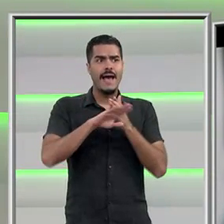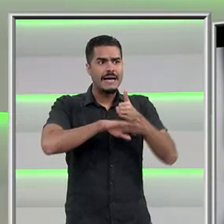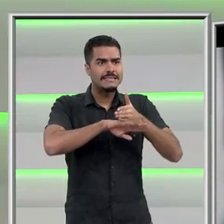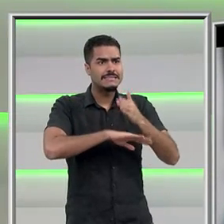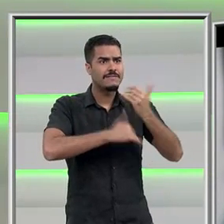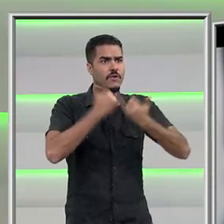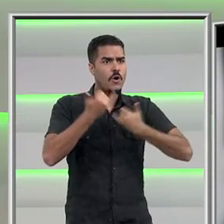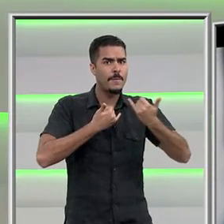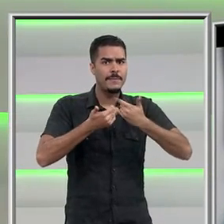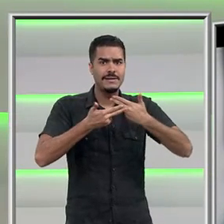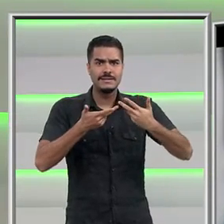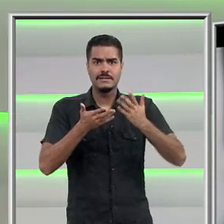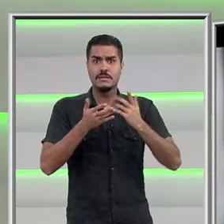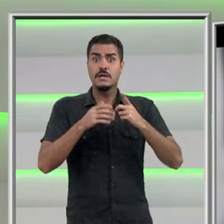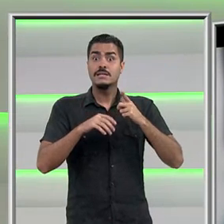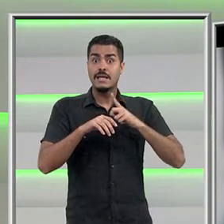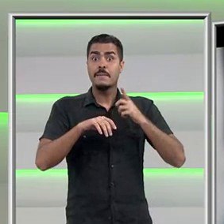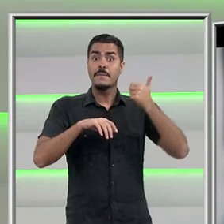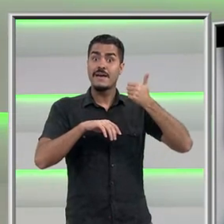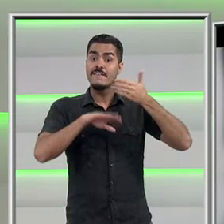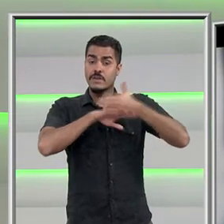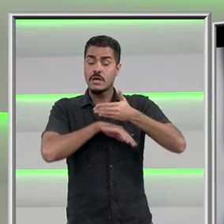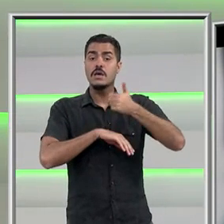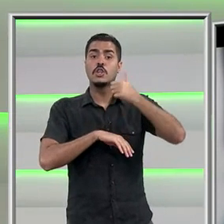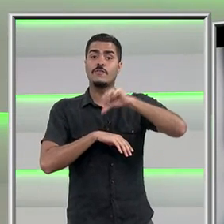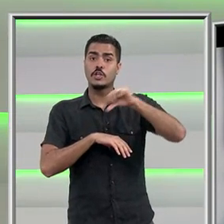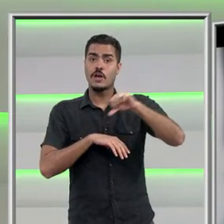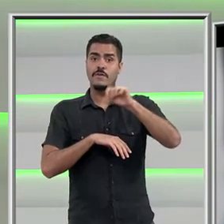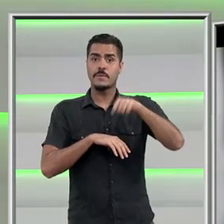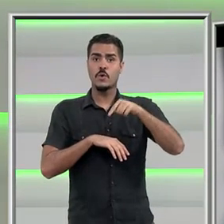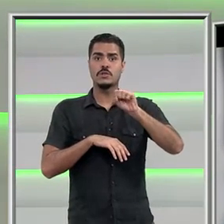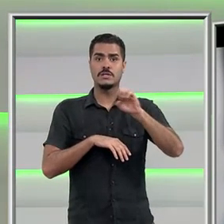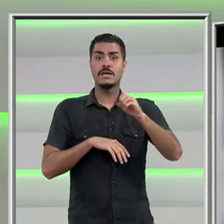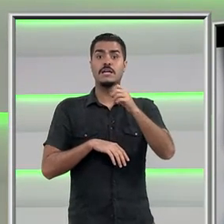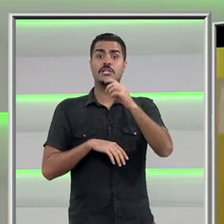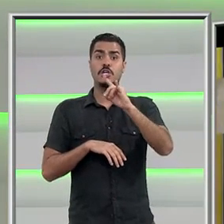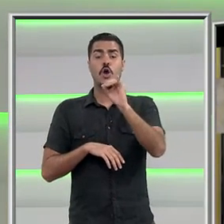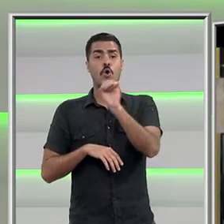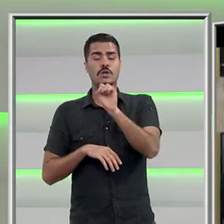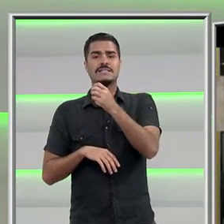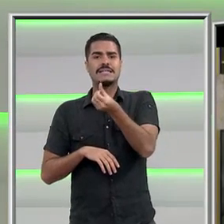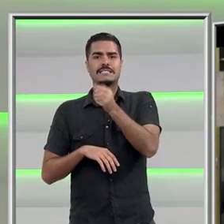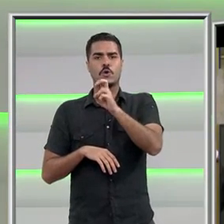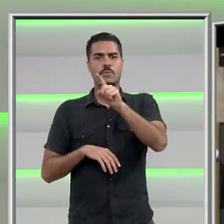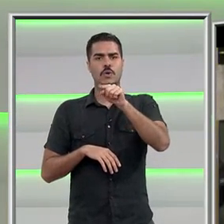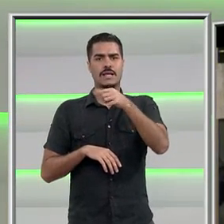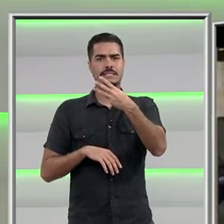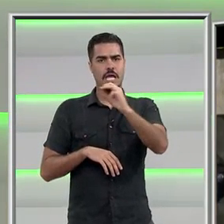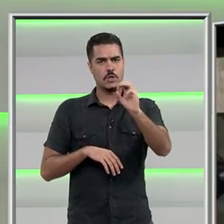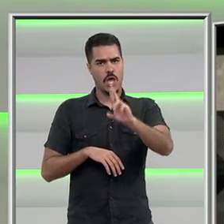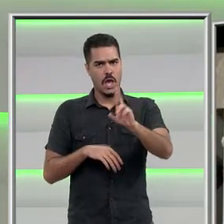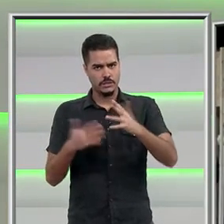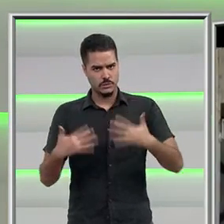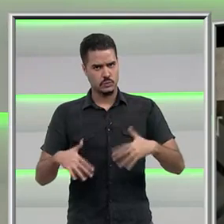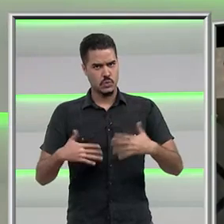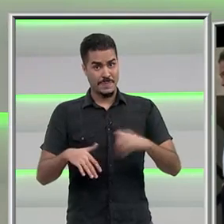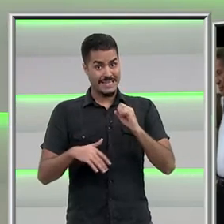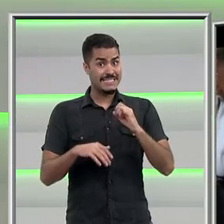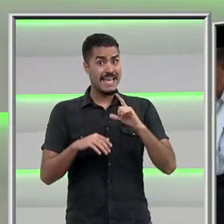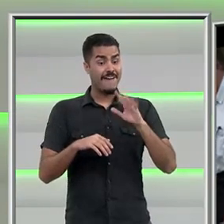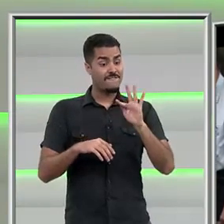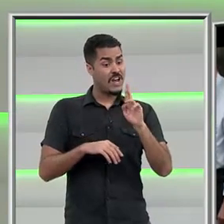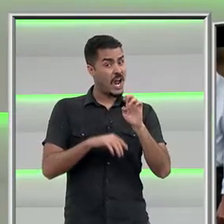no primeiro dia, dia 7, 99 mil e 800, no dia 8, 65 mil e 300 reais. Quando a fraude ocorre por erro da instituição